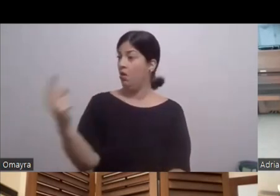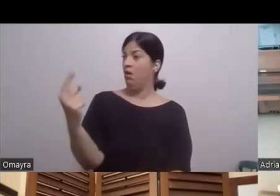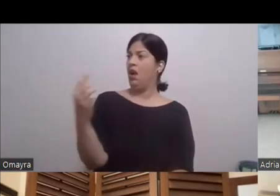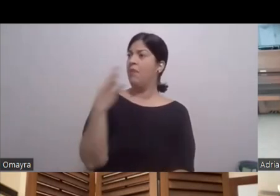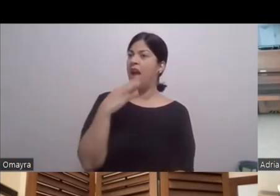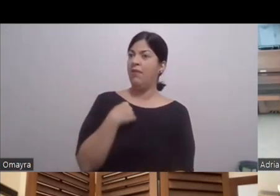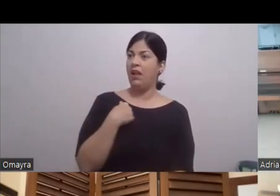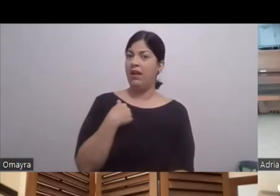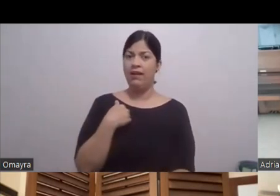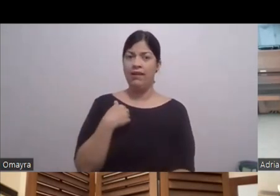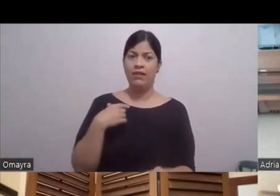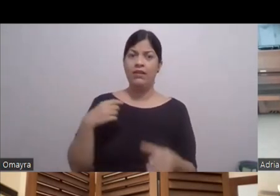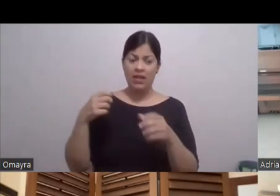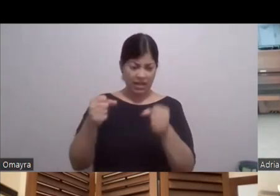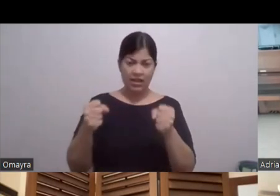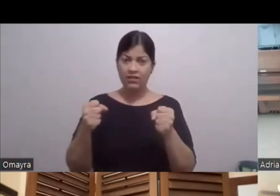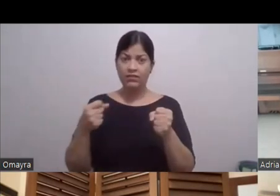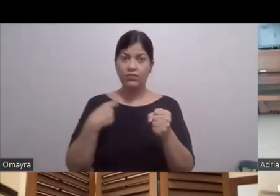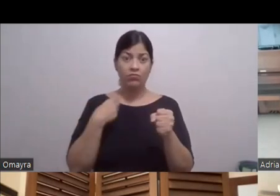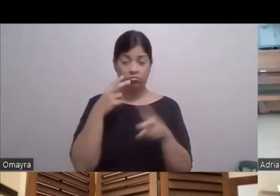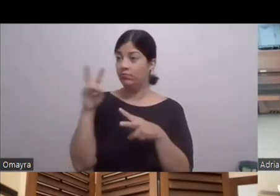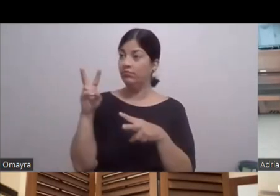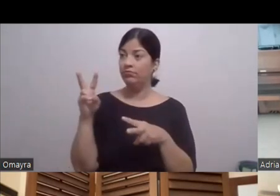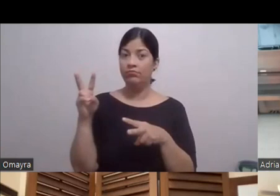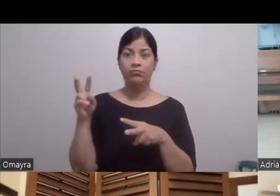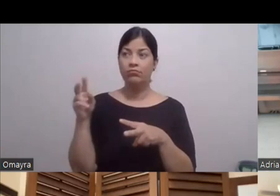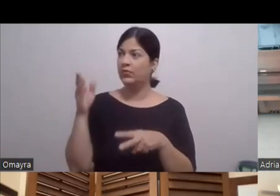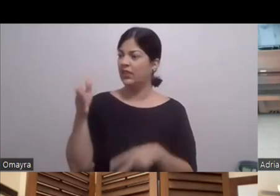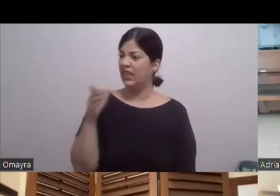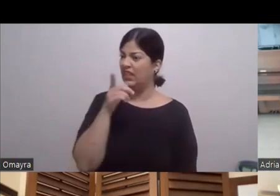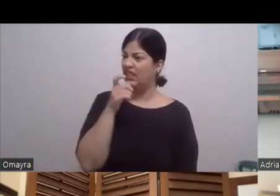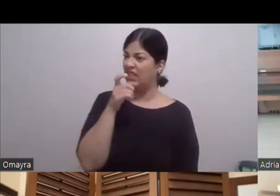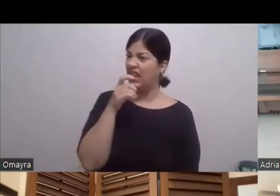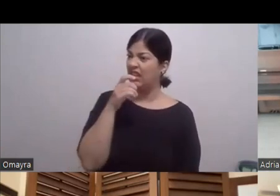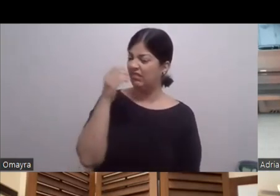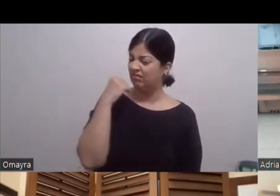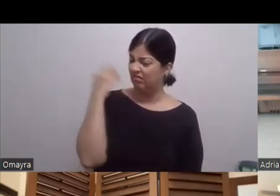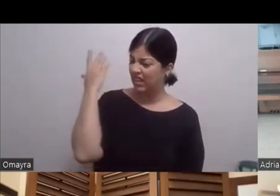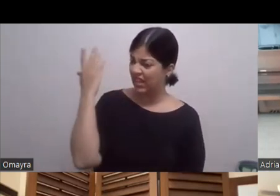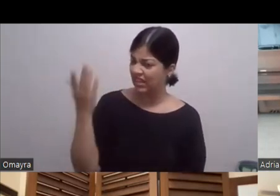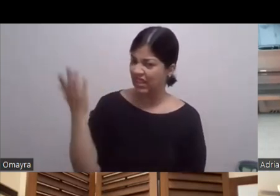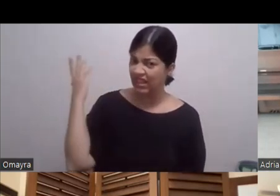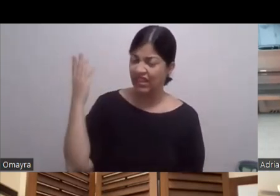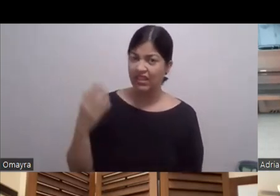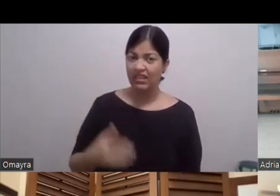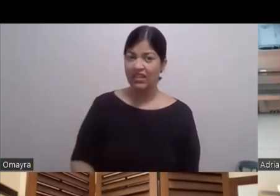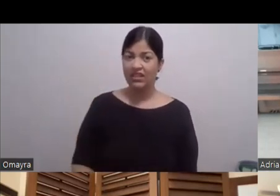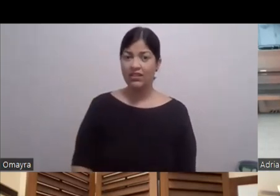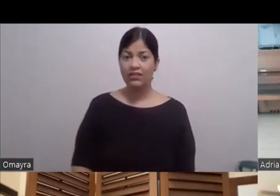Tú sabes Y yo dije Este ¿Qué carajo es? Al mismo tiempo Que estaba el personaje Estaba Yo creo que eso mismo Me ayudó como